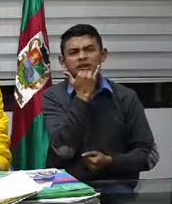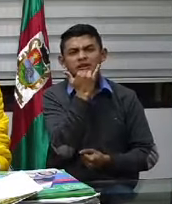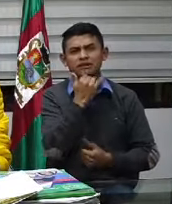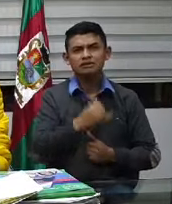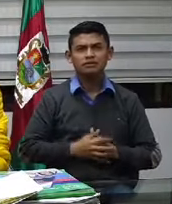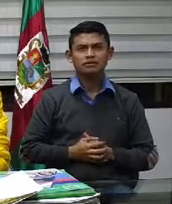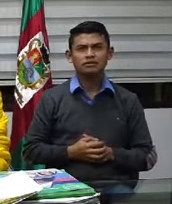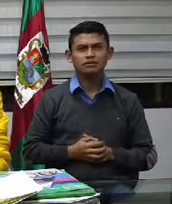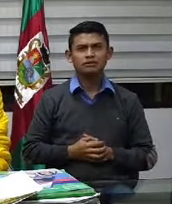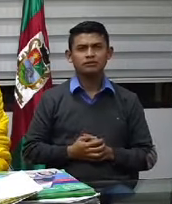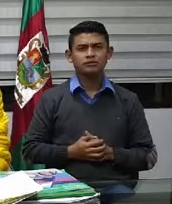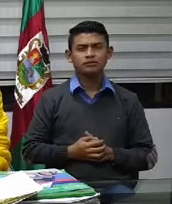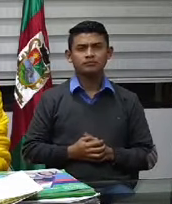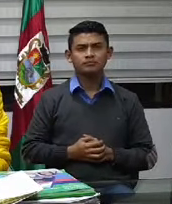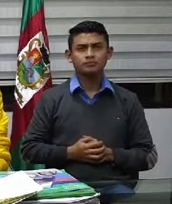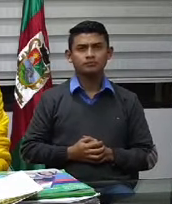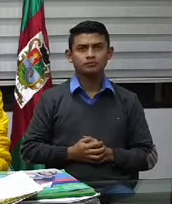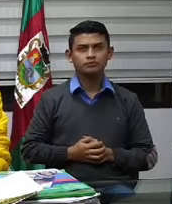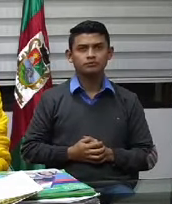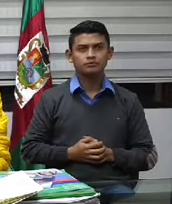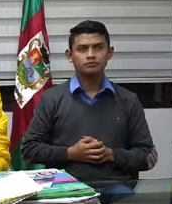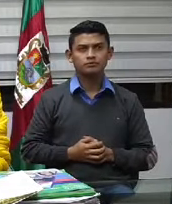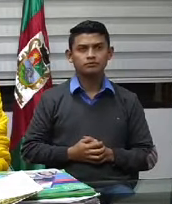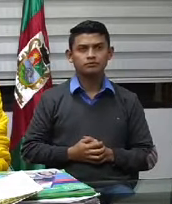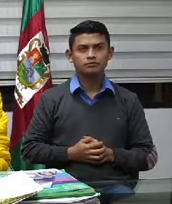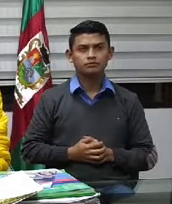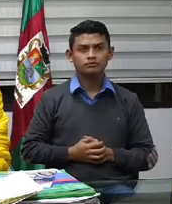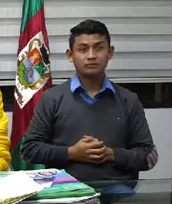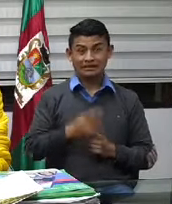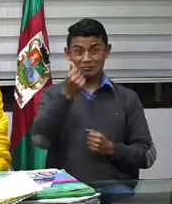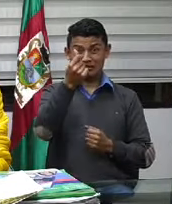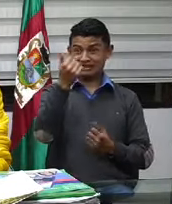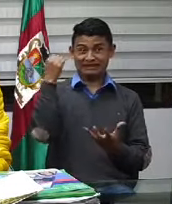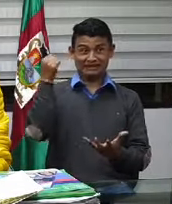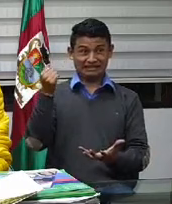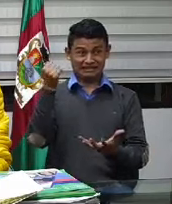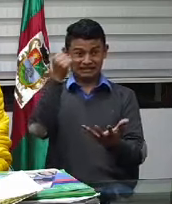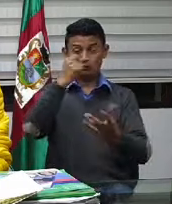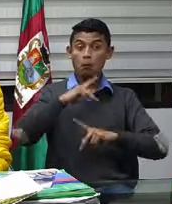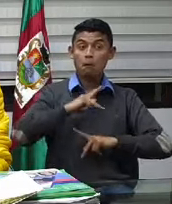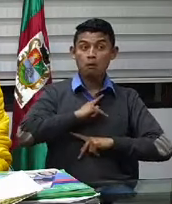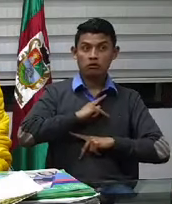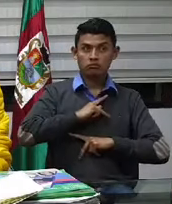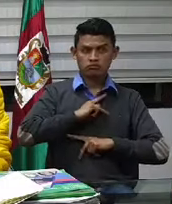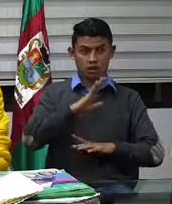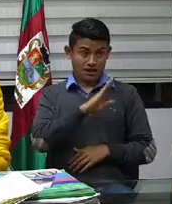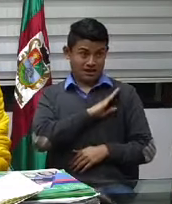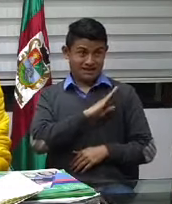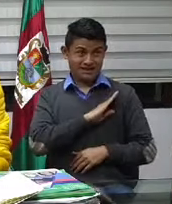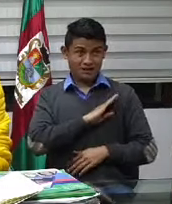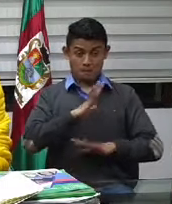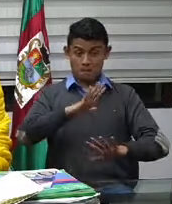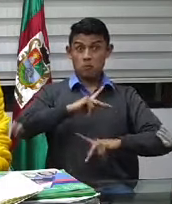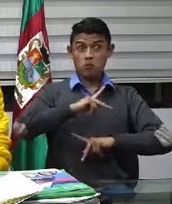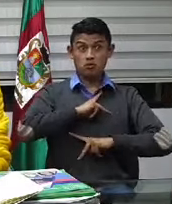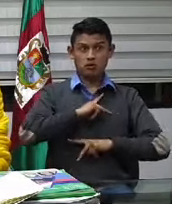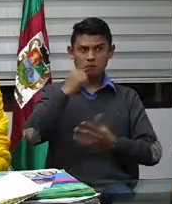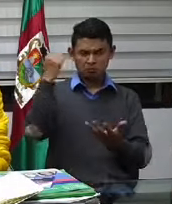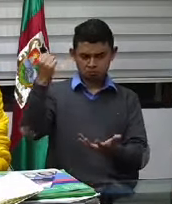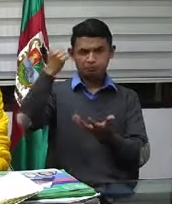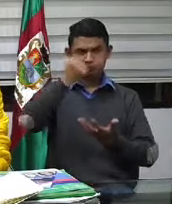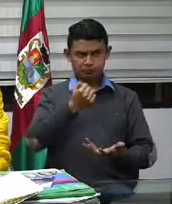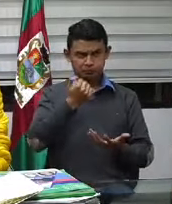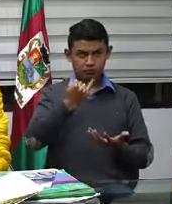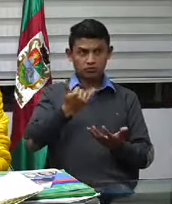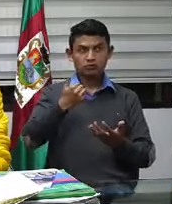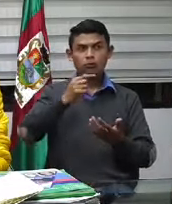son de recursos propios del municipio y también tenemos unos recursos que nos va a enviar